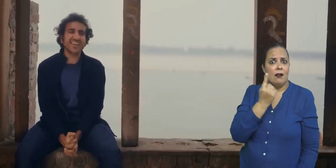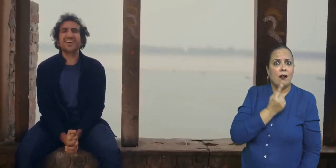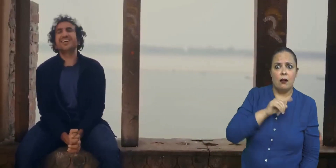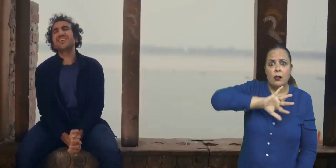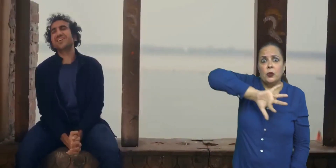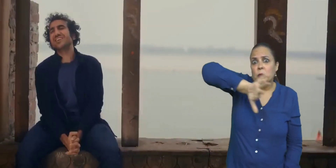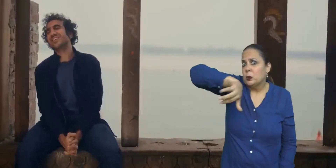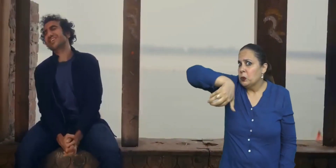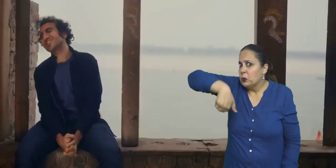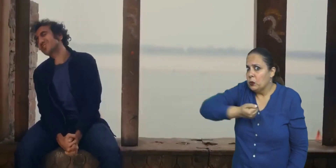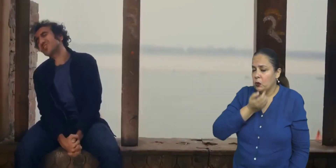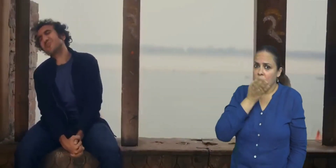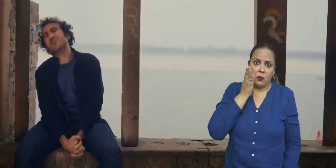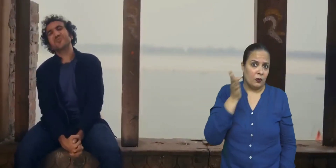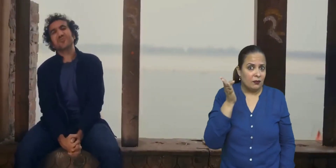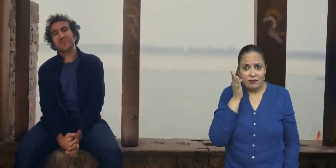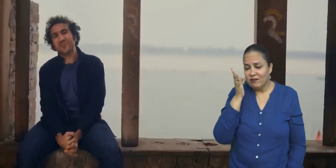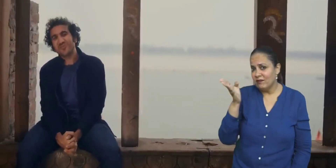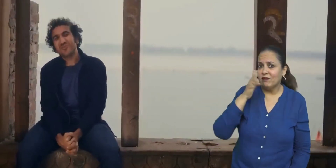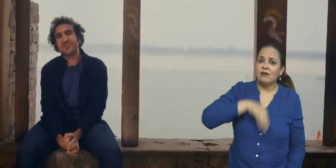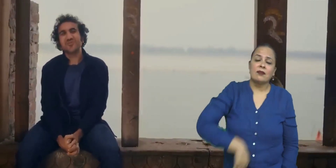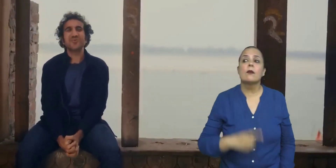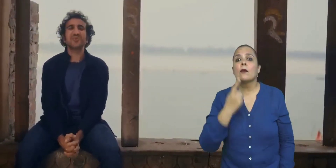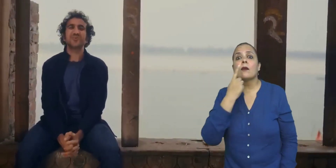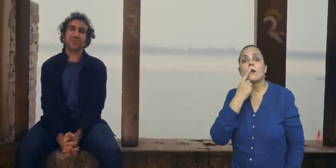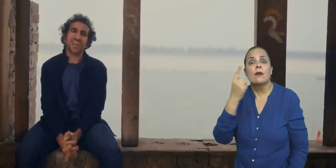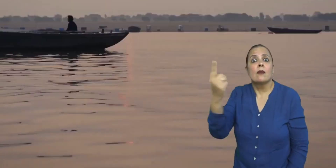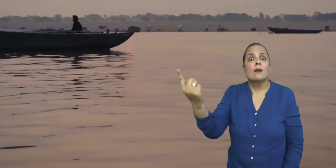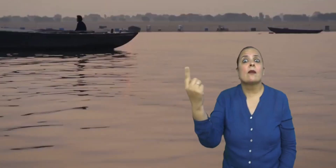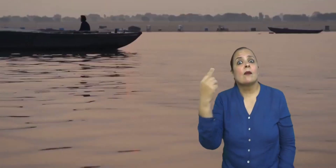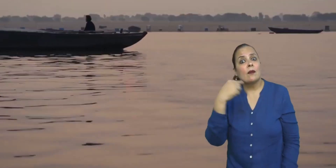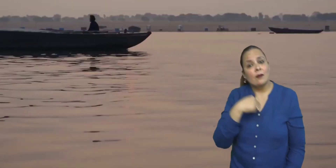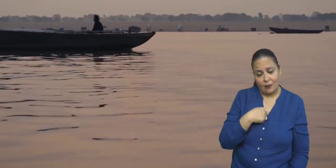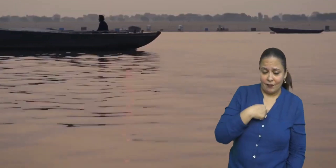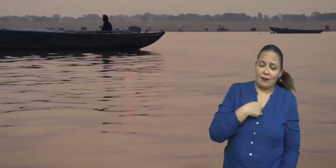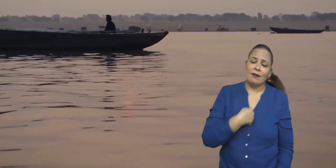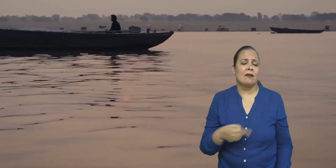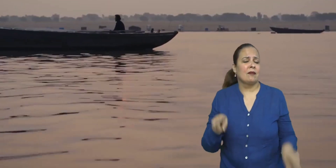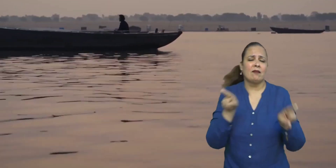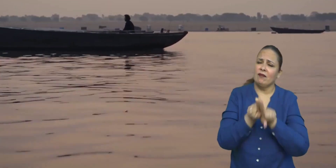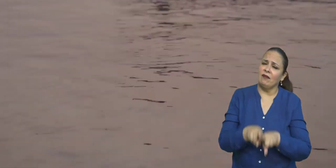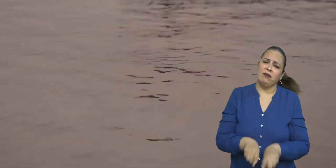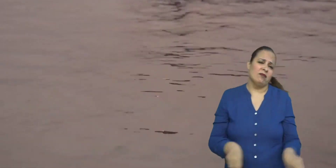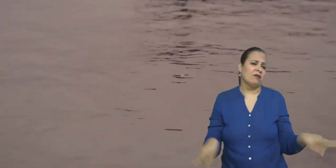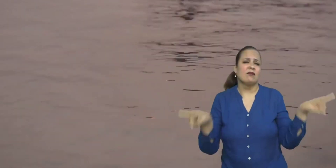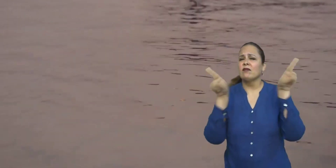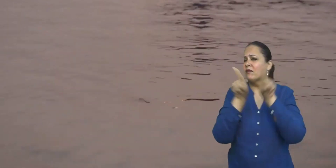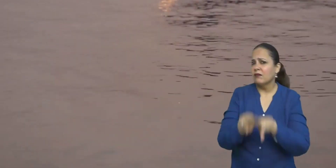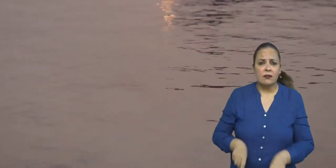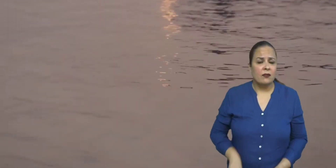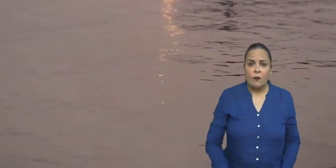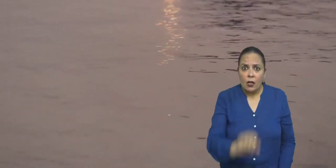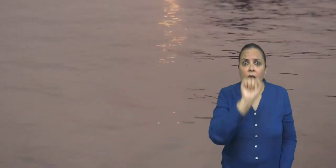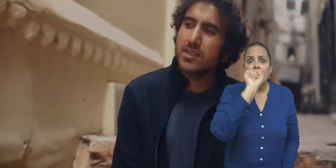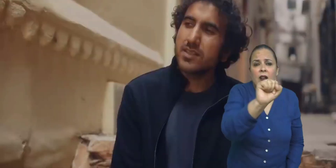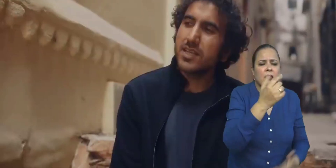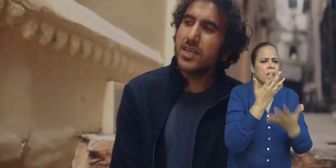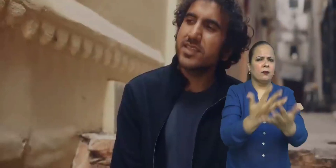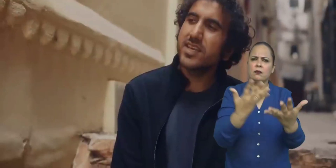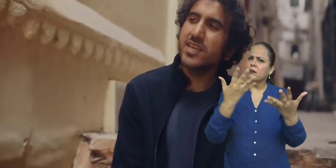घर एक चोरा के बोला दे दे